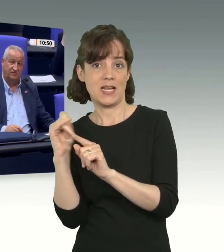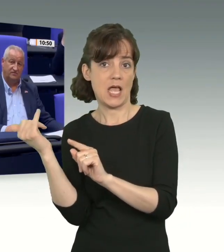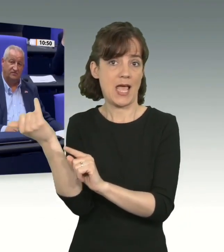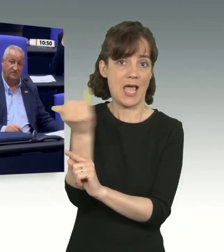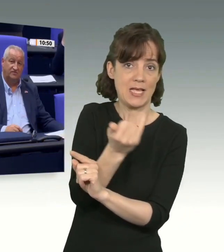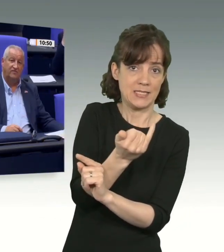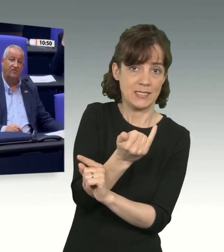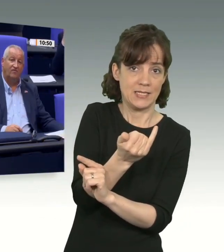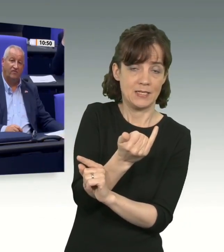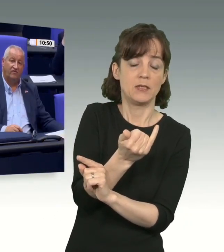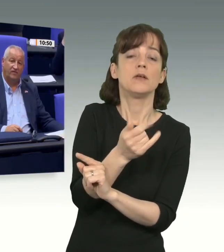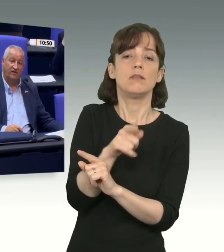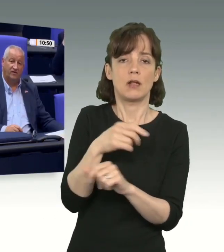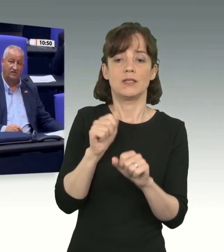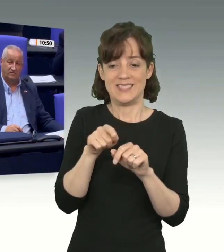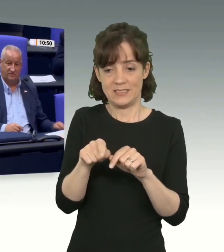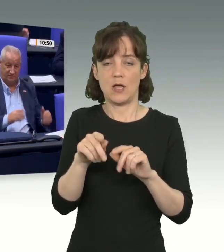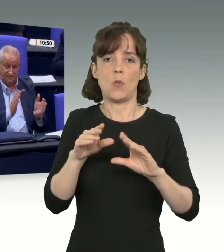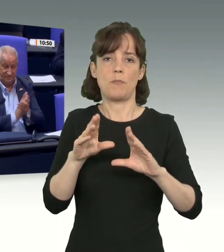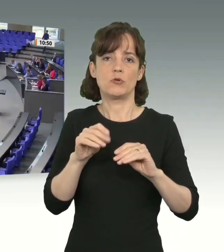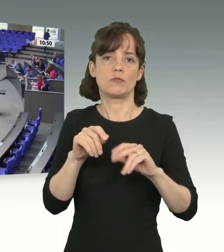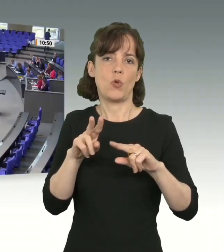genutzt werden bei der Rückführung nach Afghanistan.